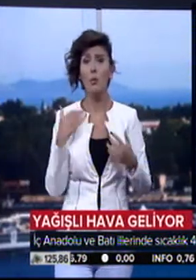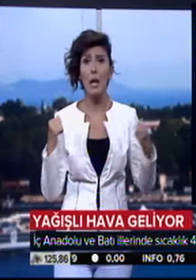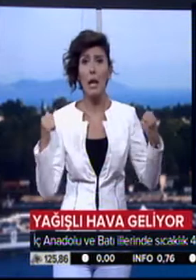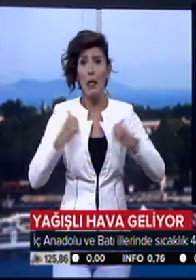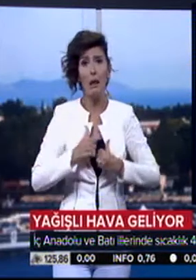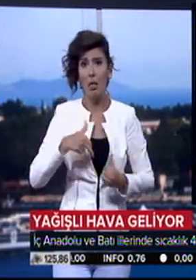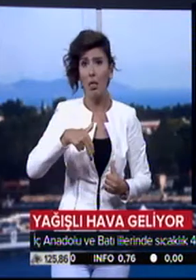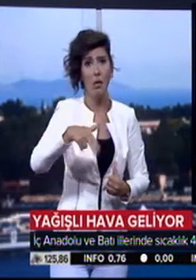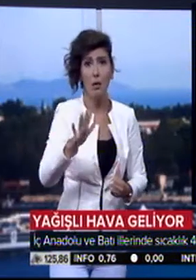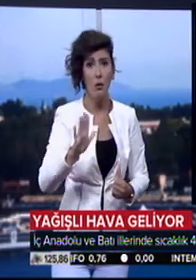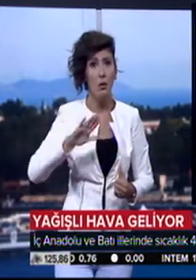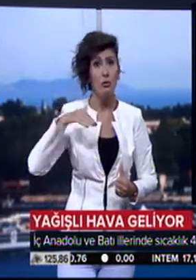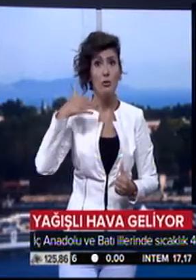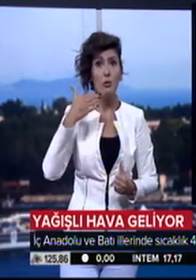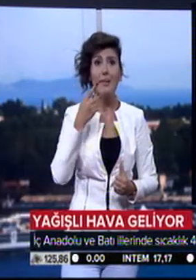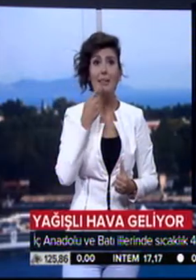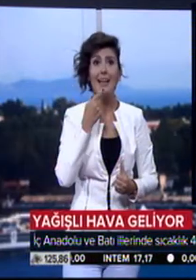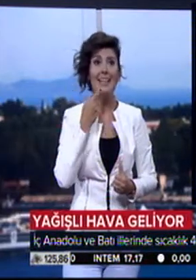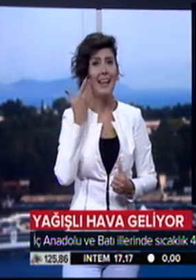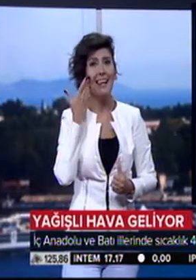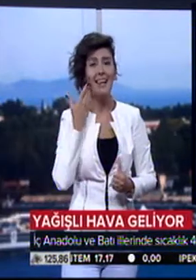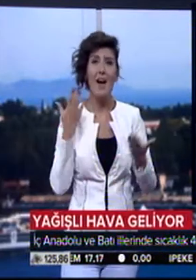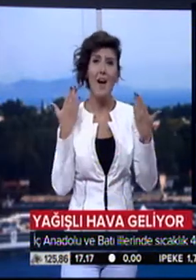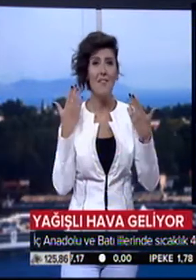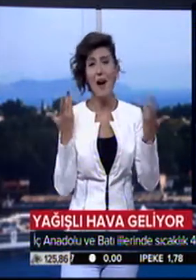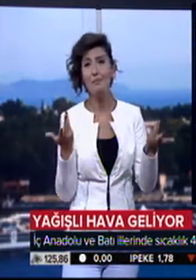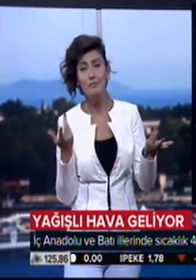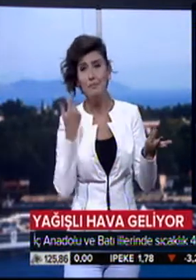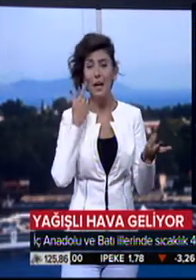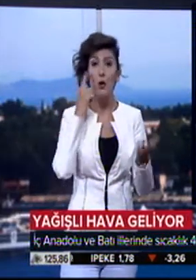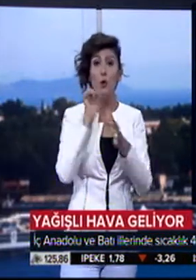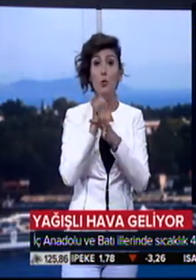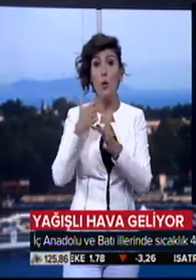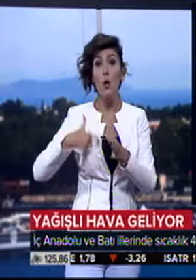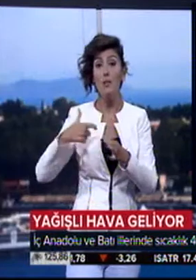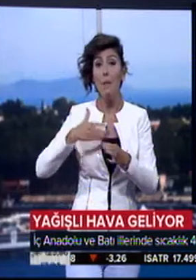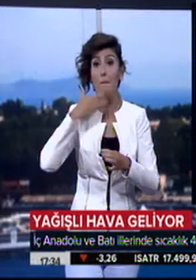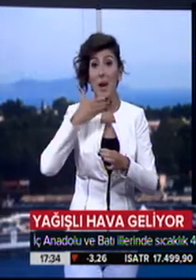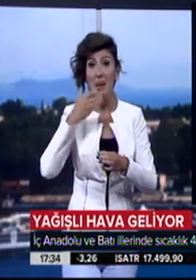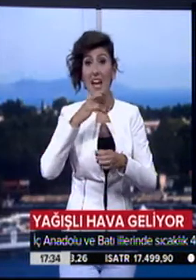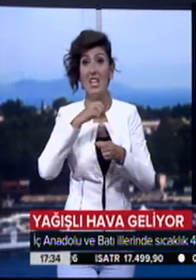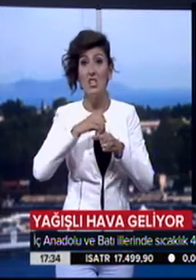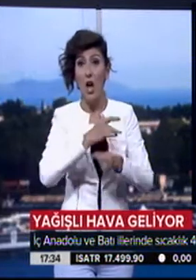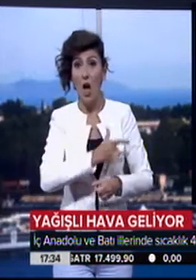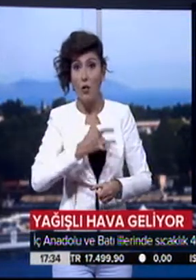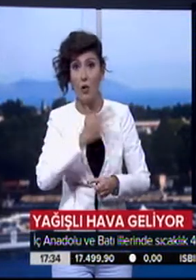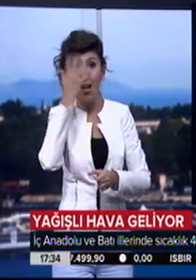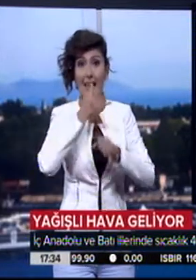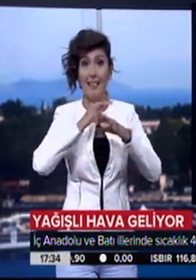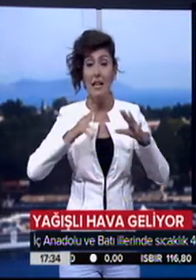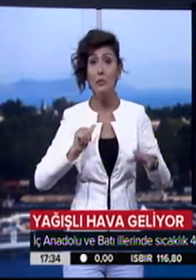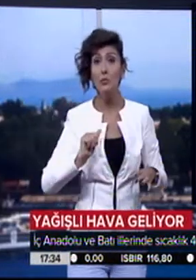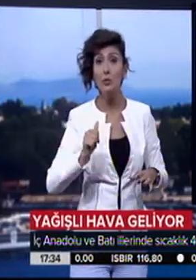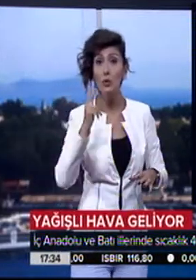çıktım evde. Yani son tadını çıkaralım dedik bu havanı. Uzmanlar özellikle Marmara, İç Anadolu ve Karadeniz'de önümüzdeki 3 gün